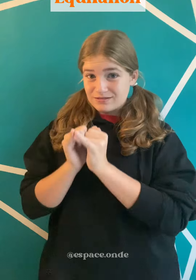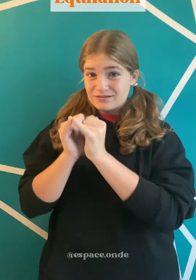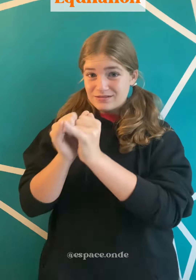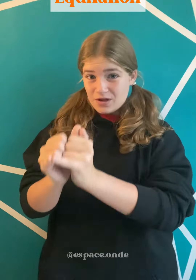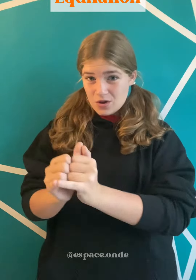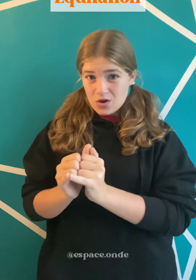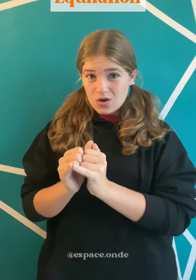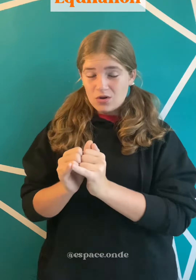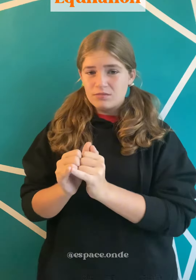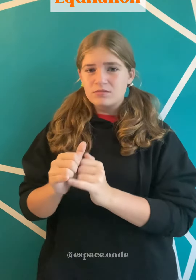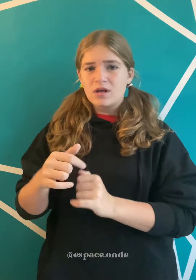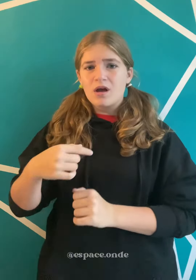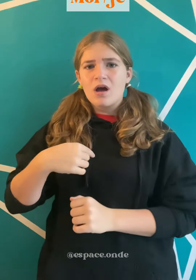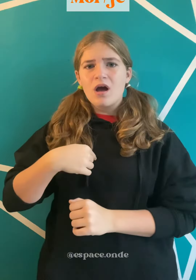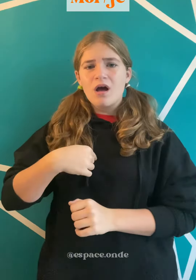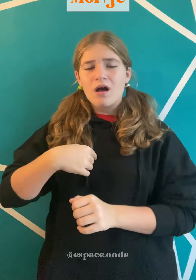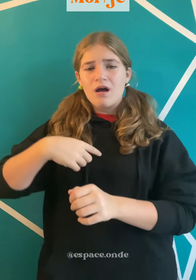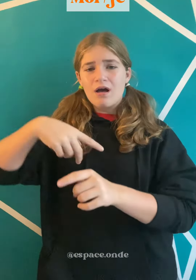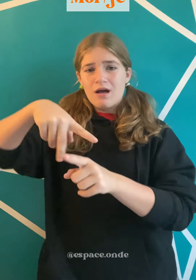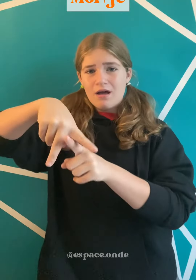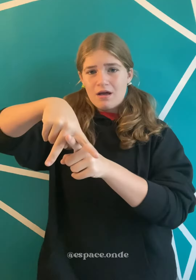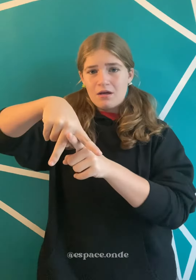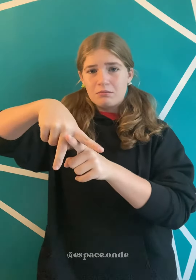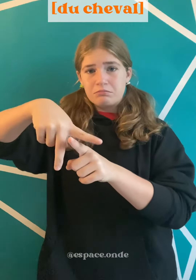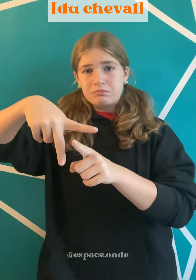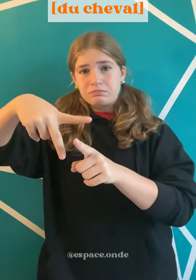Moi Tomber